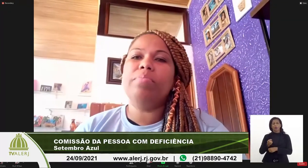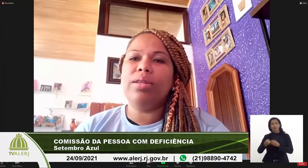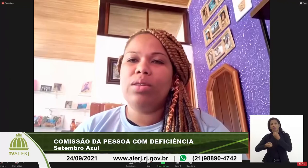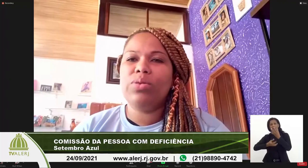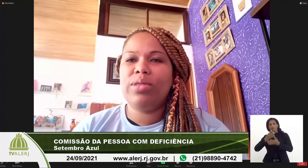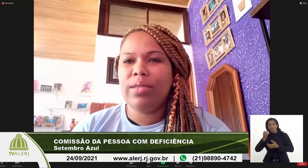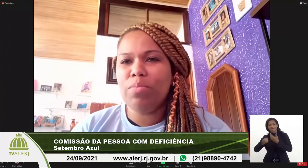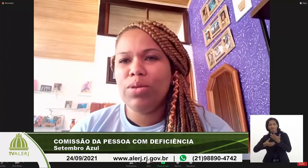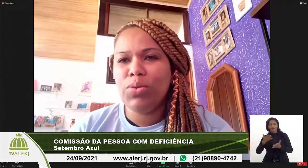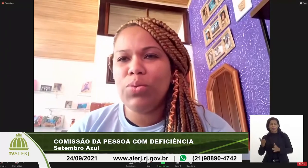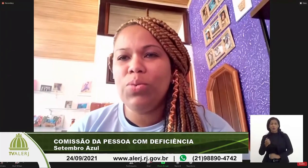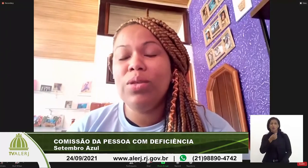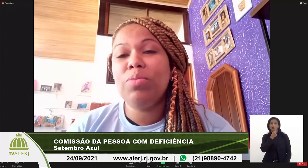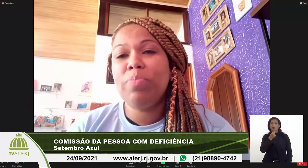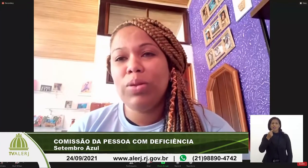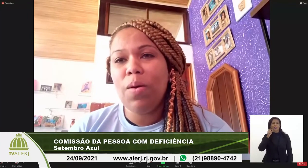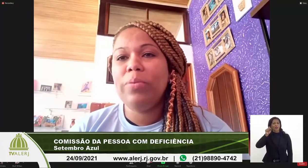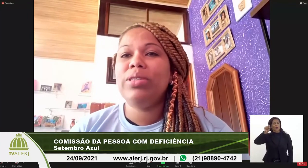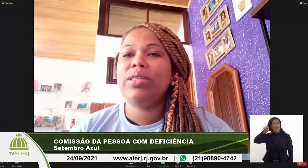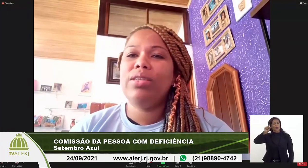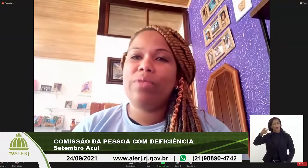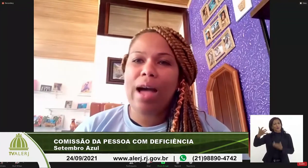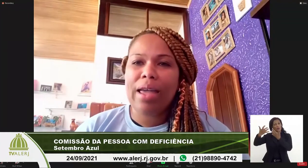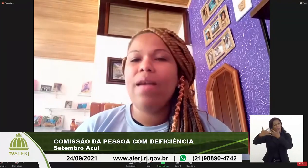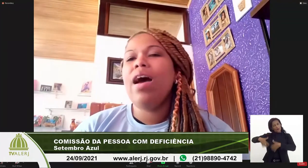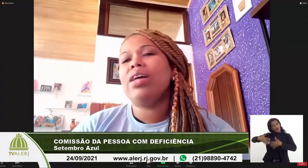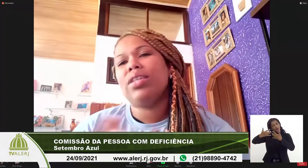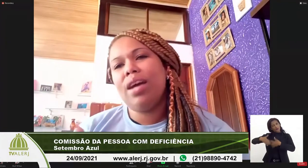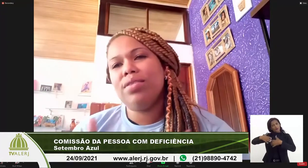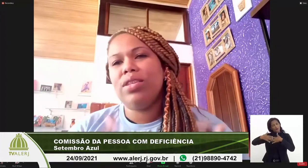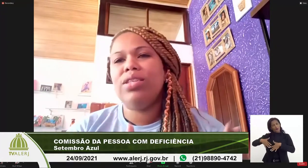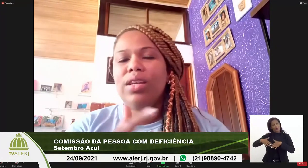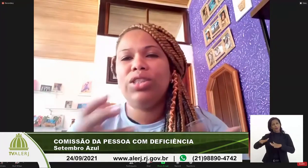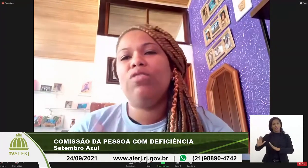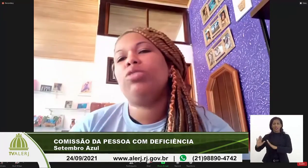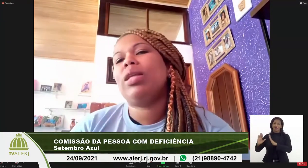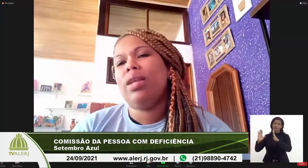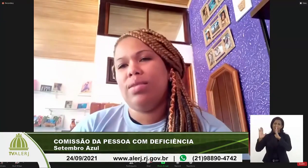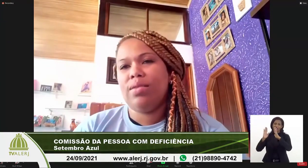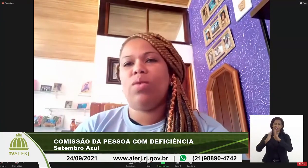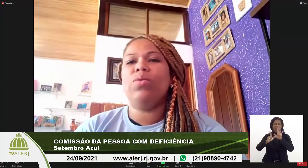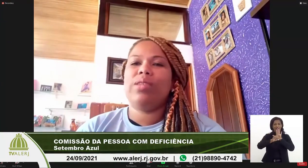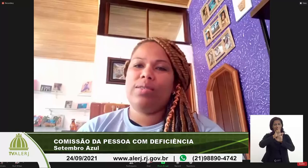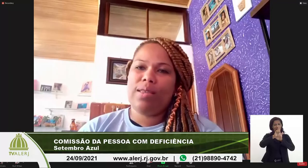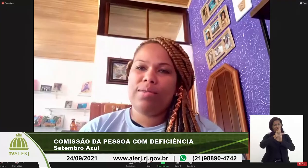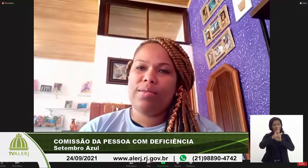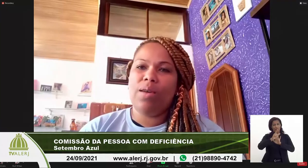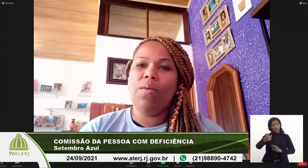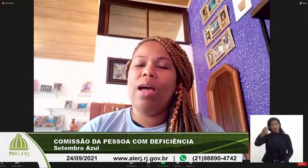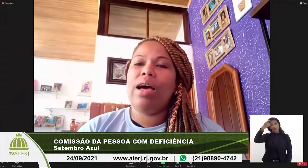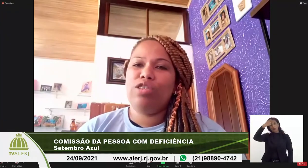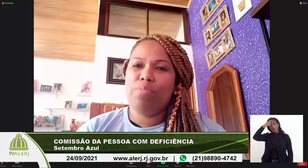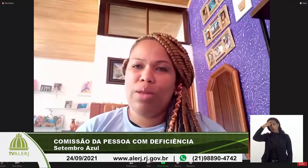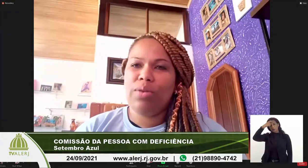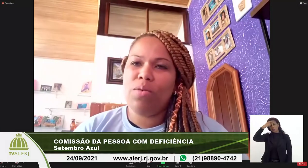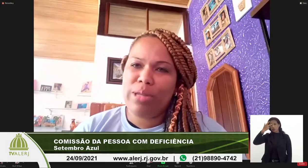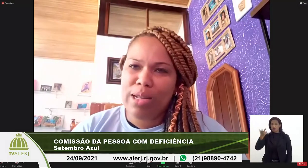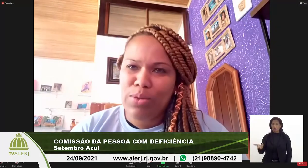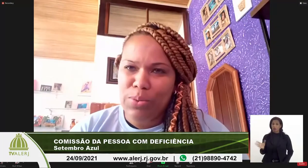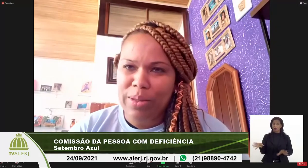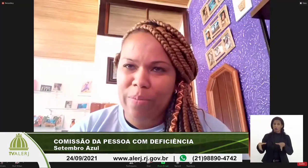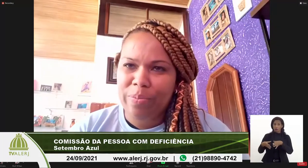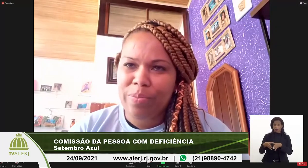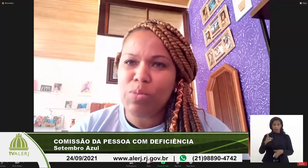a demanda do Setembro Azul de Petrópolis que vai às casas legislativas para trazer essa conscientização a respeito da